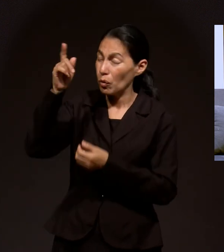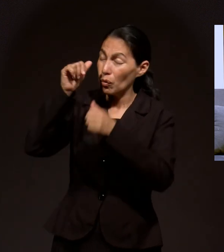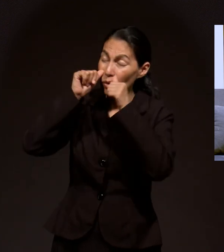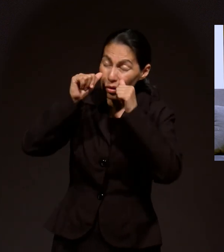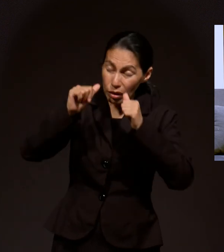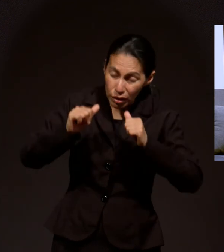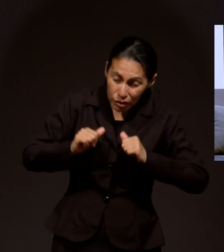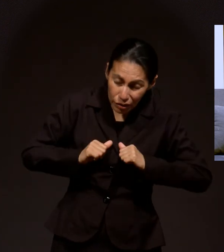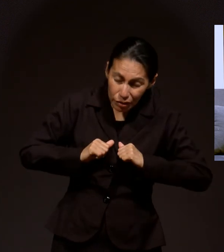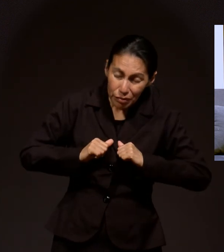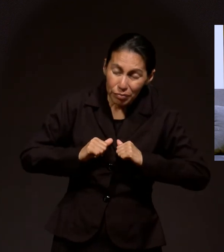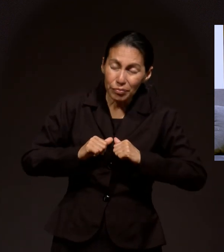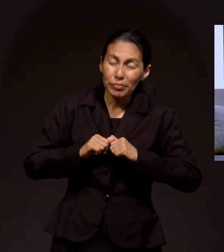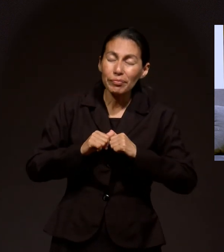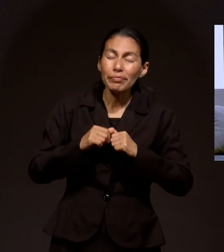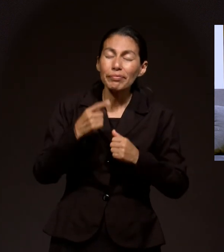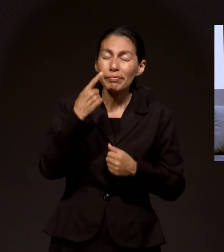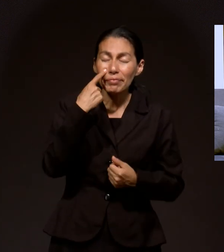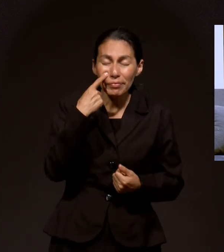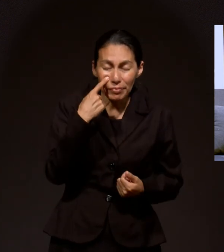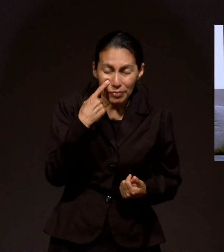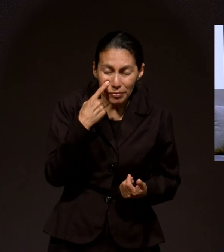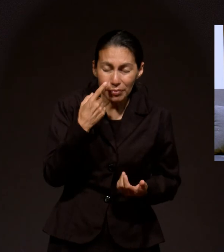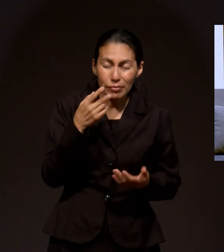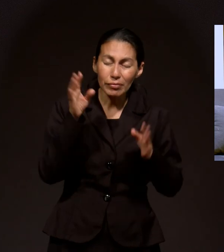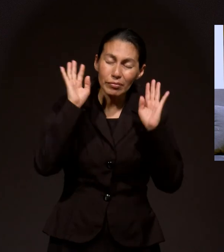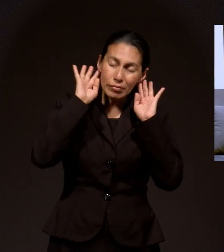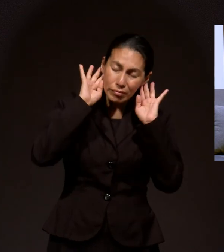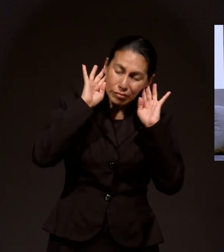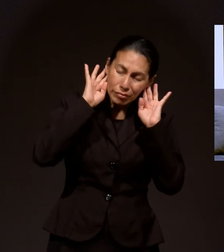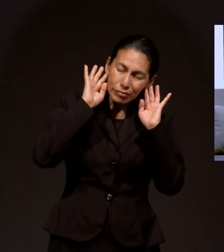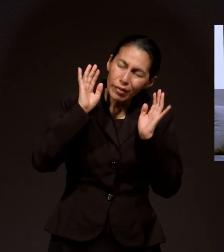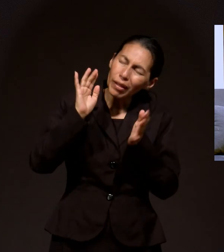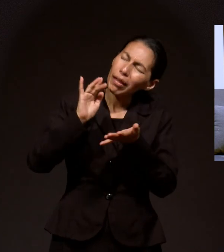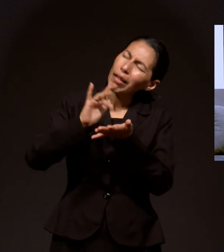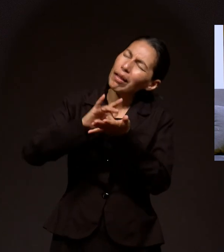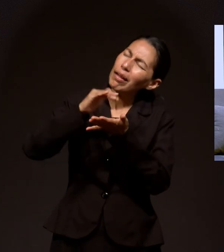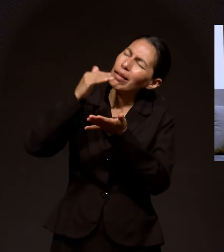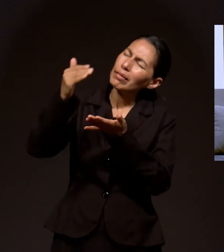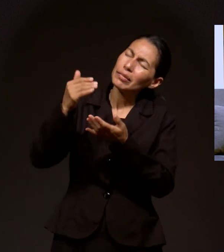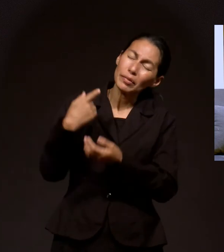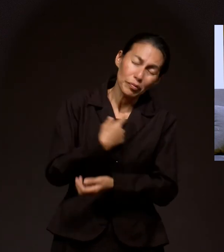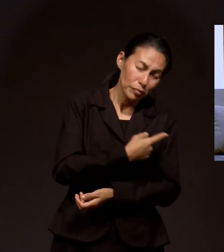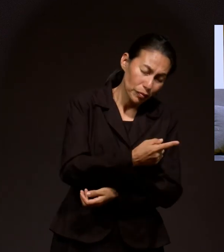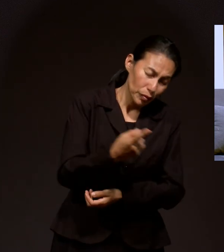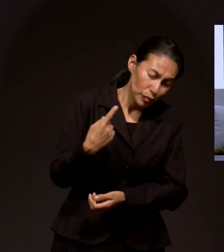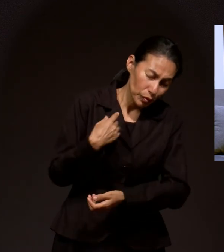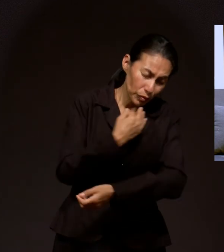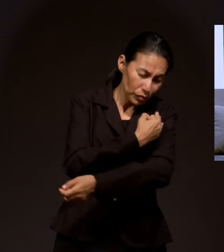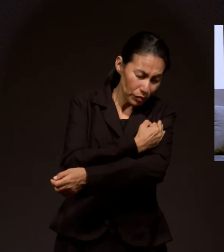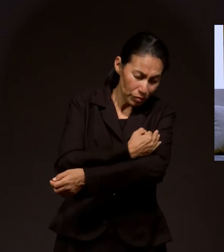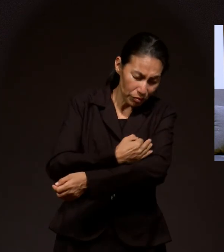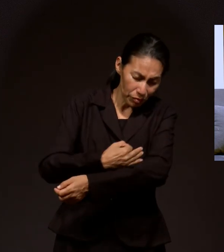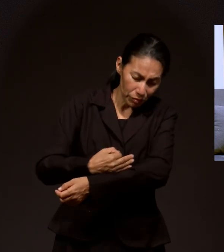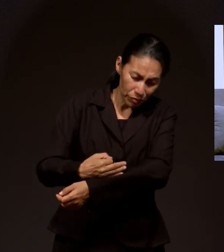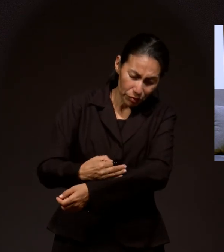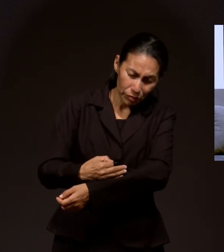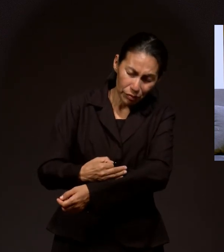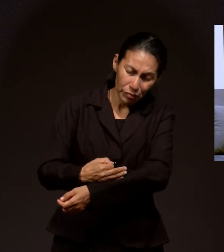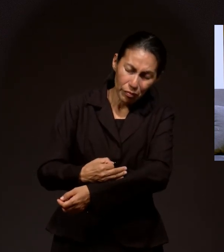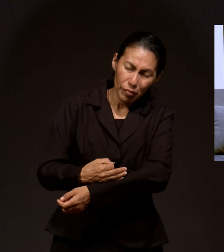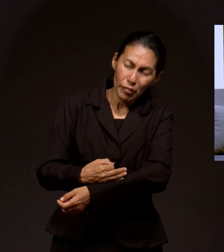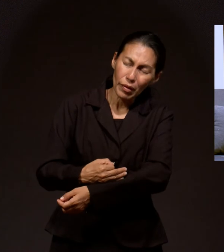nos escucha Nos ama Eres un Dios Que estás atento Y por eso Como familia Tuya Señor Nos vamos a